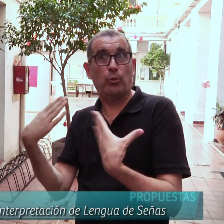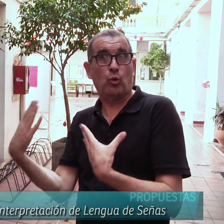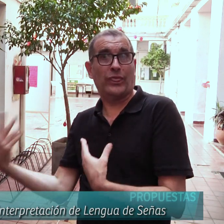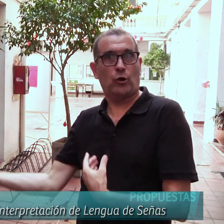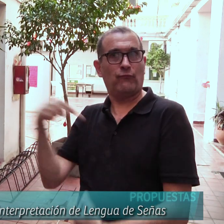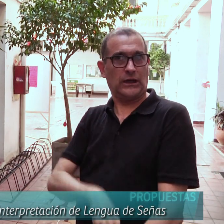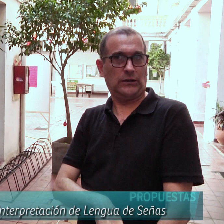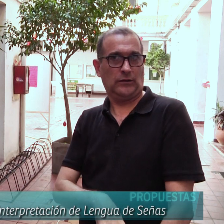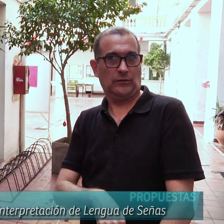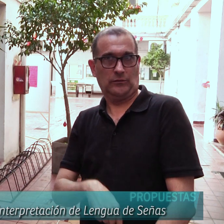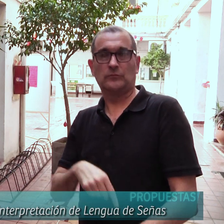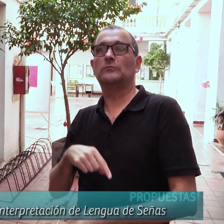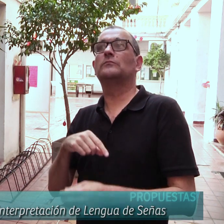de Río Negro vinieron.